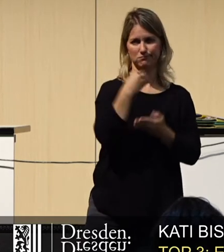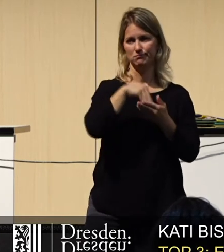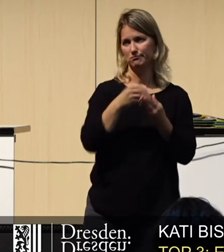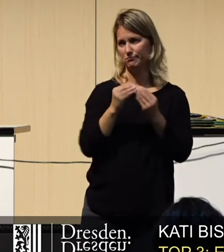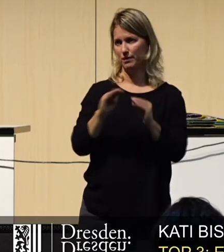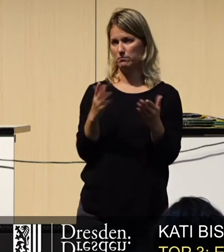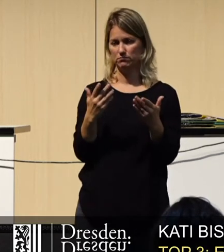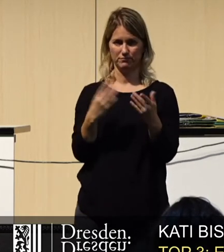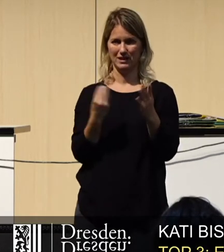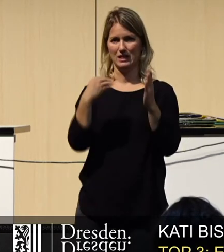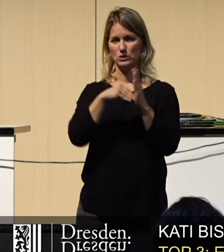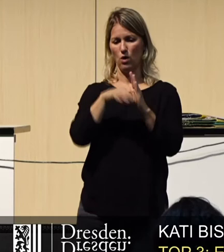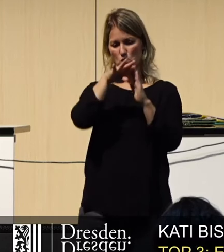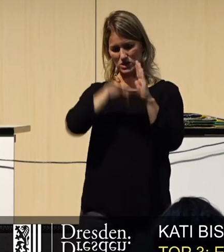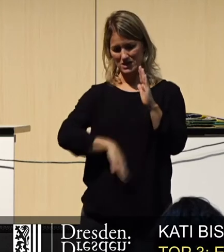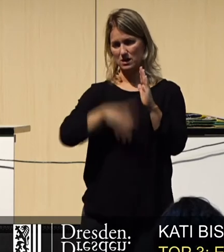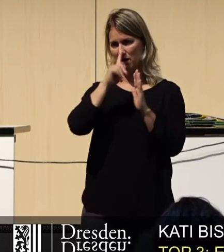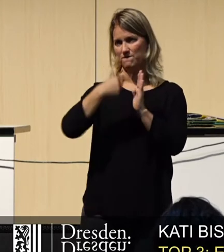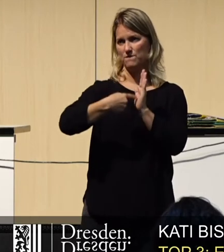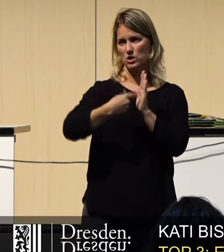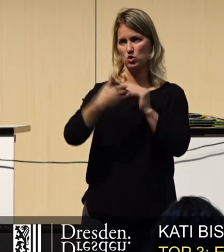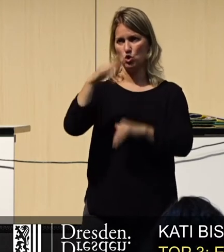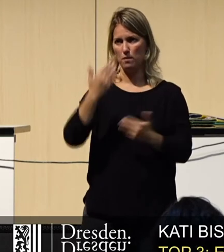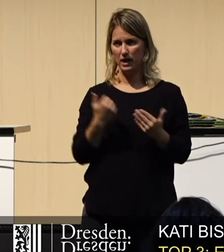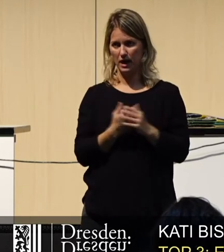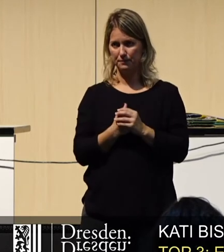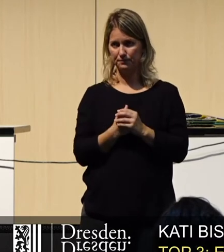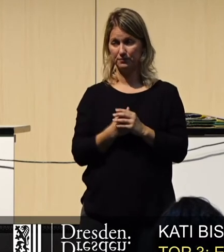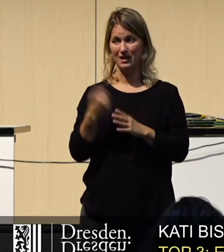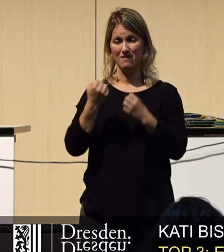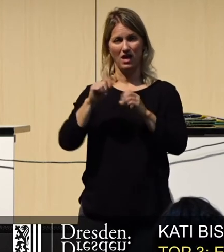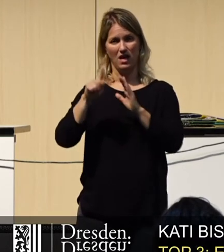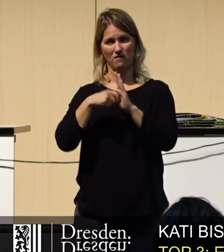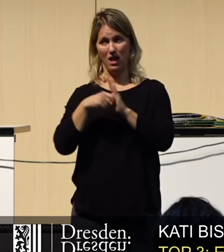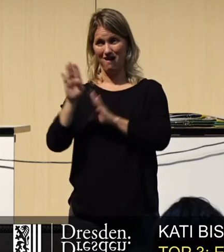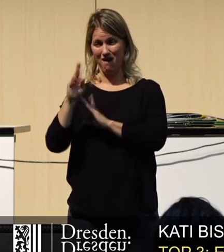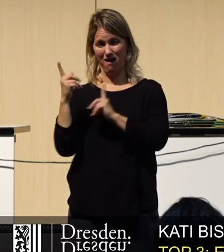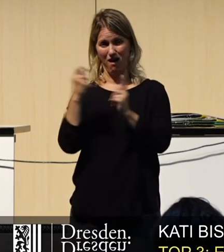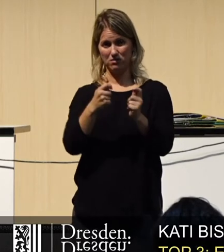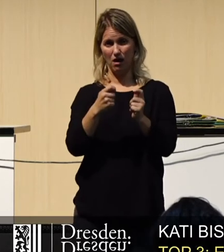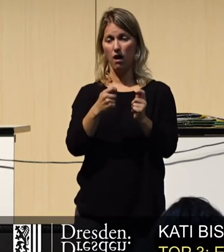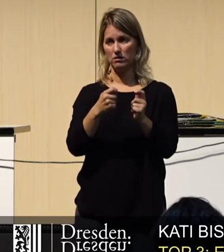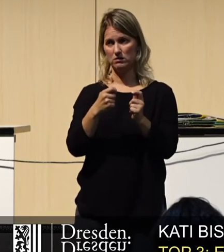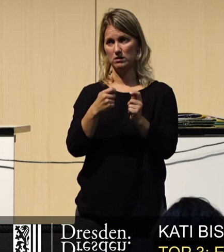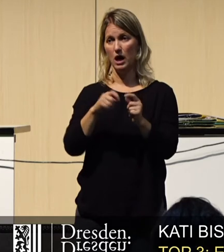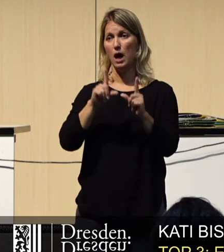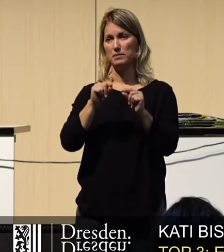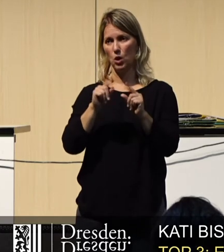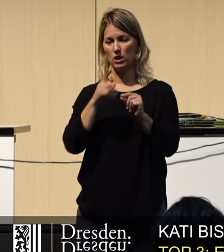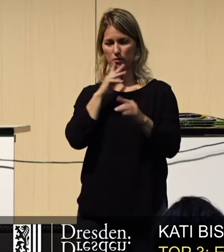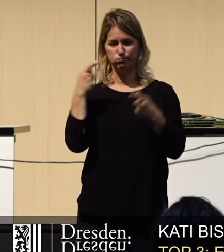ja noch eine längere Liste an Forderungen. Der Antrag der Freien Wähler hätte einen sehr hohen Anteil an